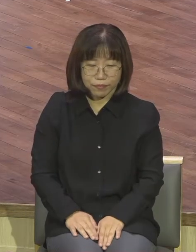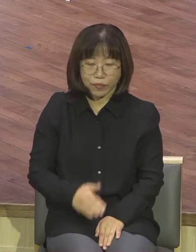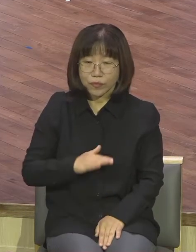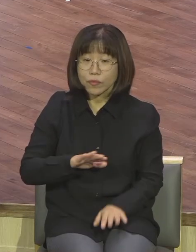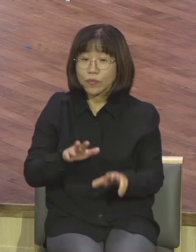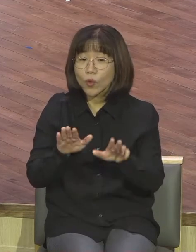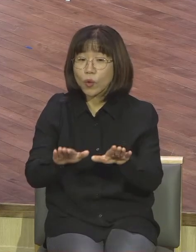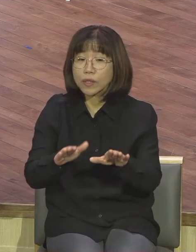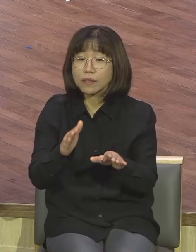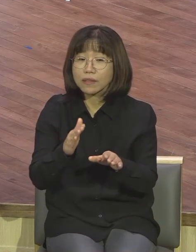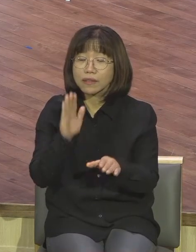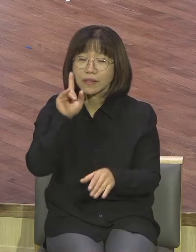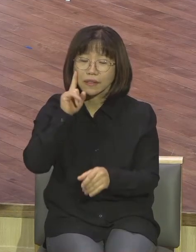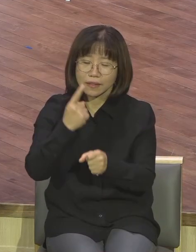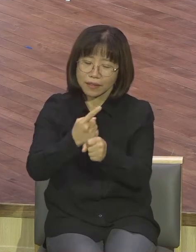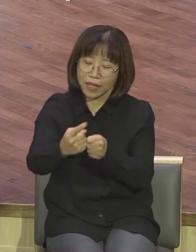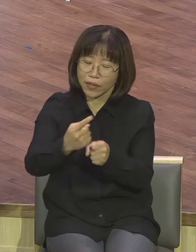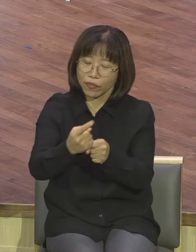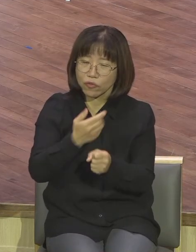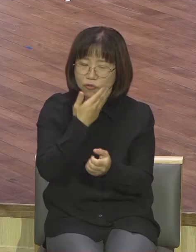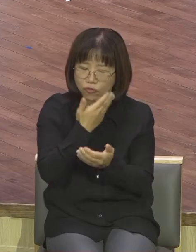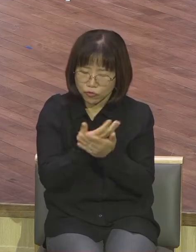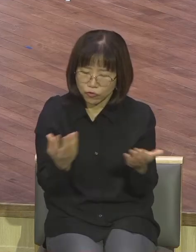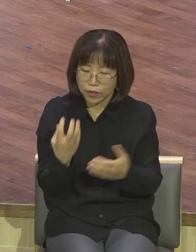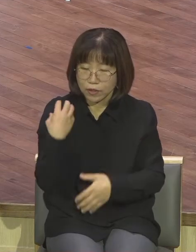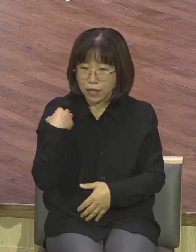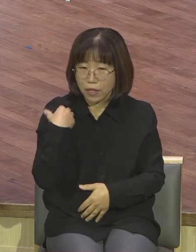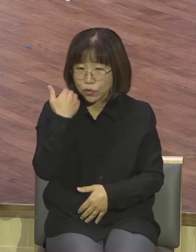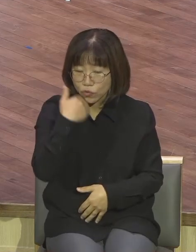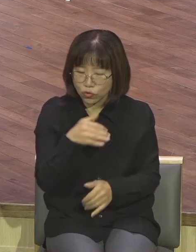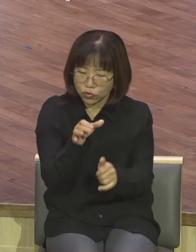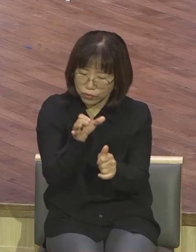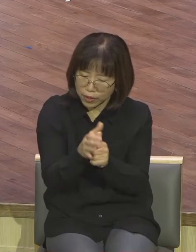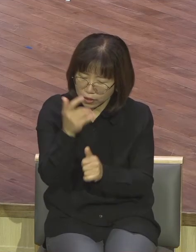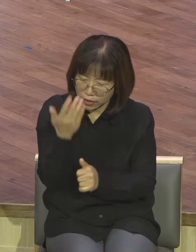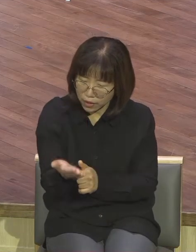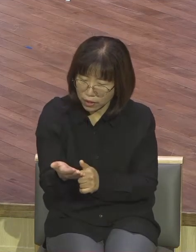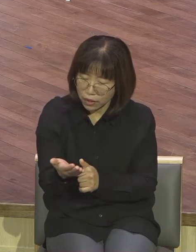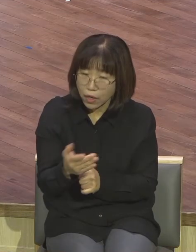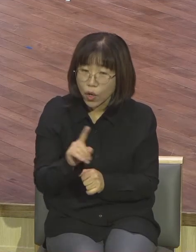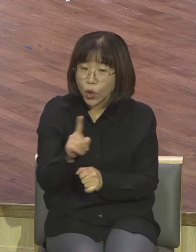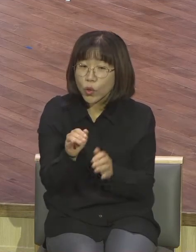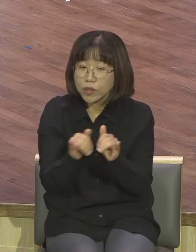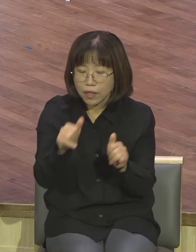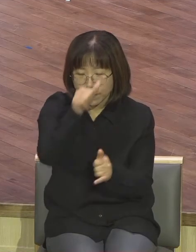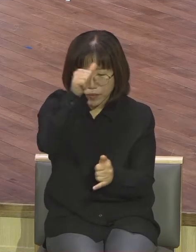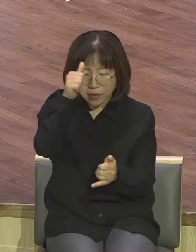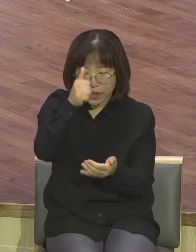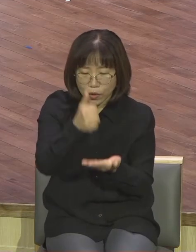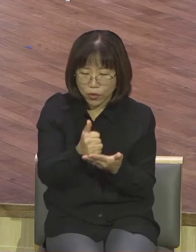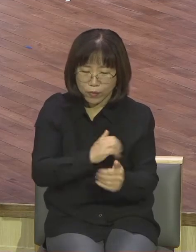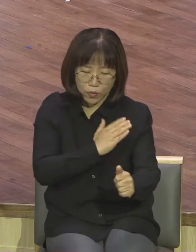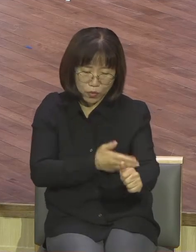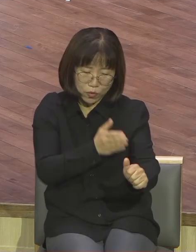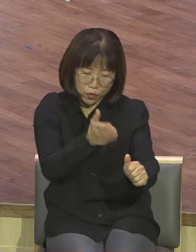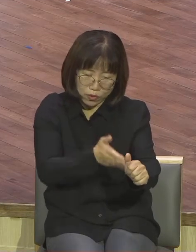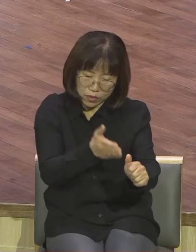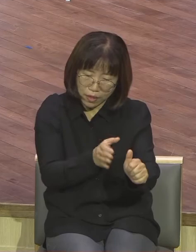내년에 꼽을 때 어떤 사람 어떤 사람 보면 어떤 상태인가 어떤 분이 장로 어떤 분이 권사 쫙 내용을